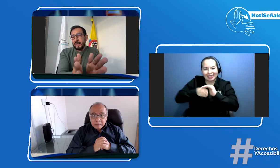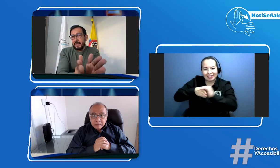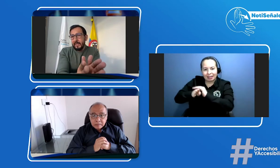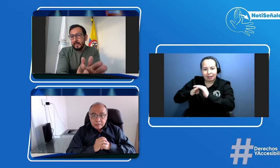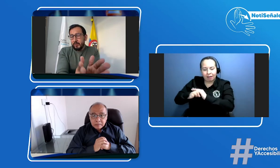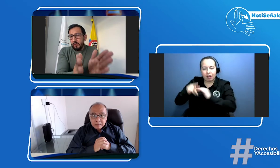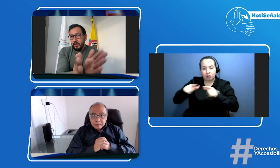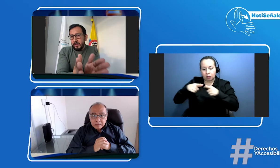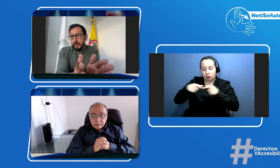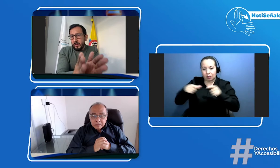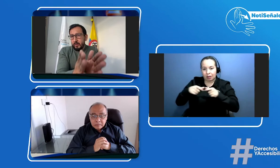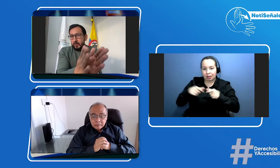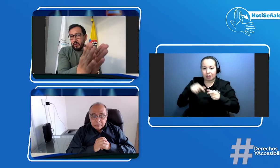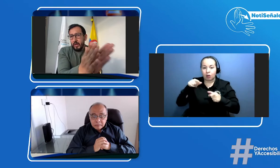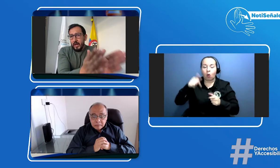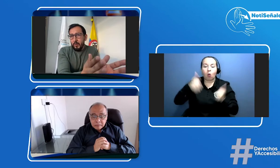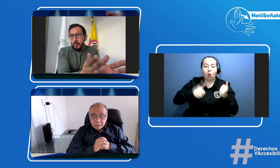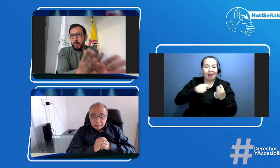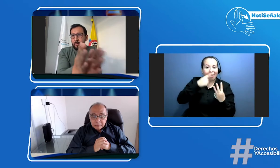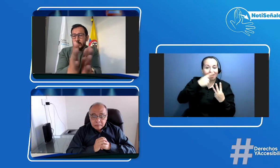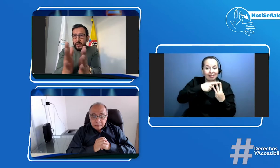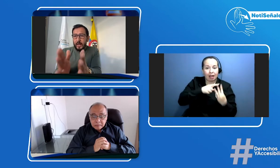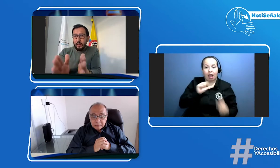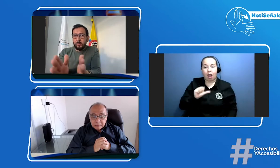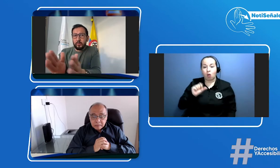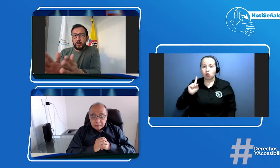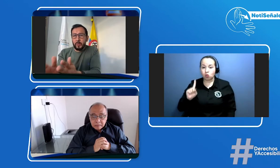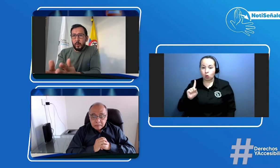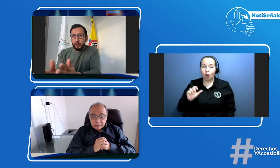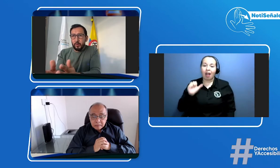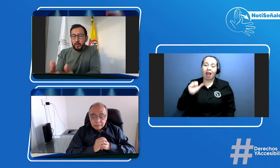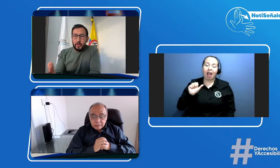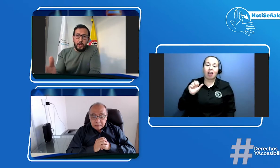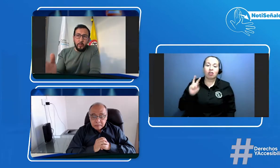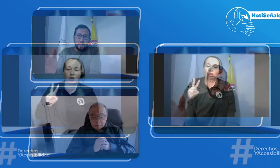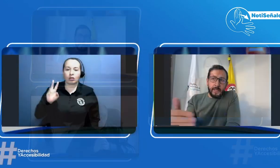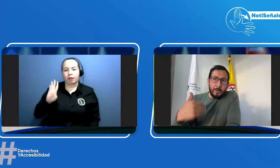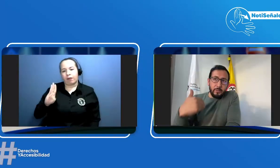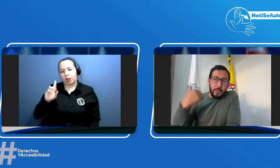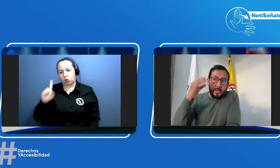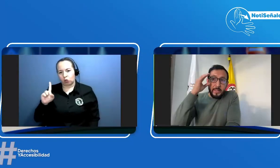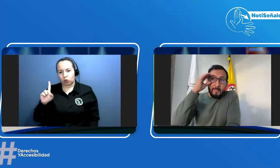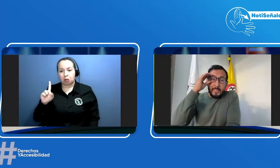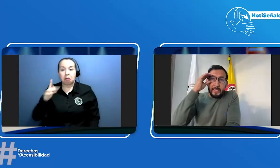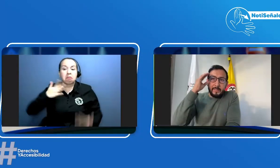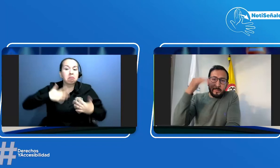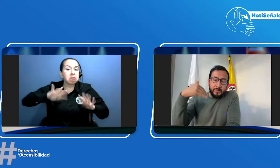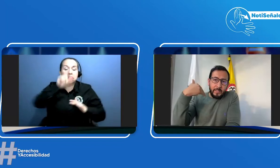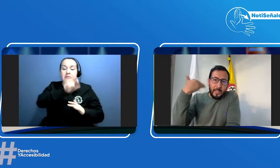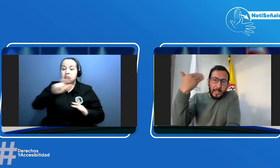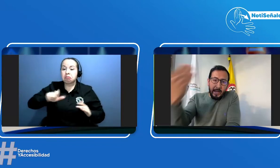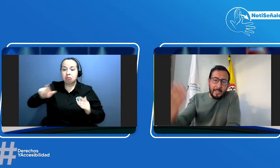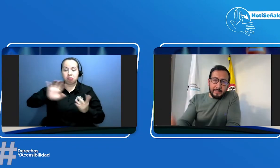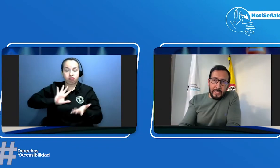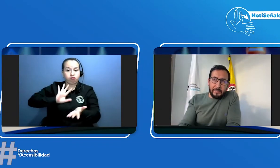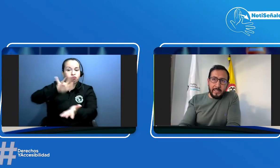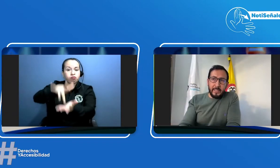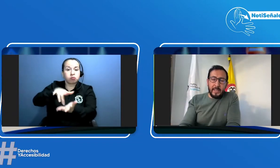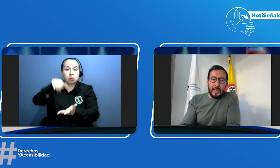insisto licencias de conducción A1 A2 y B1 cualquier persona que vaya al CRC y le hagan su